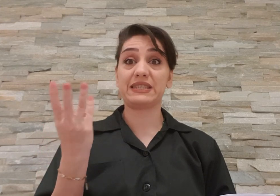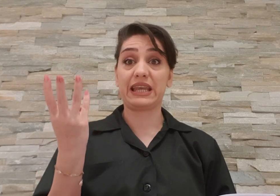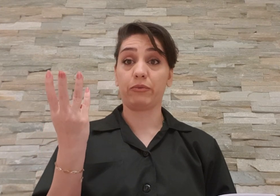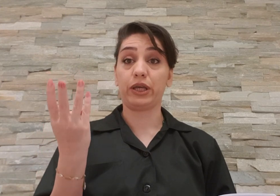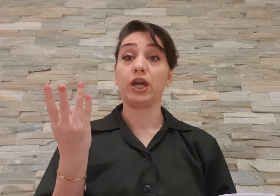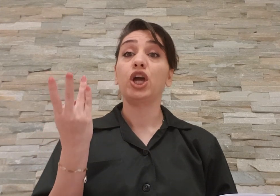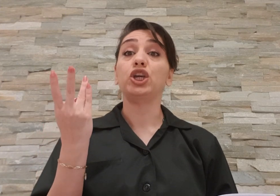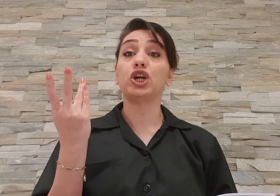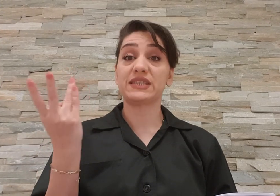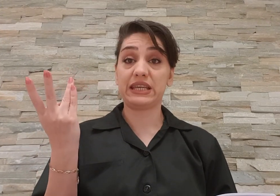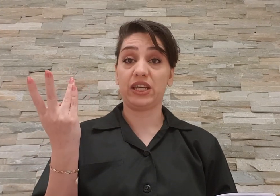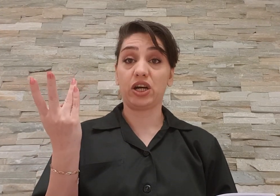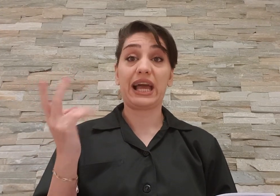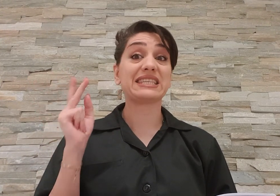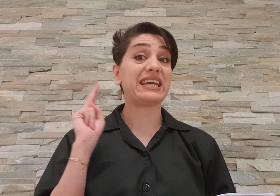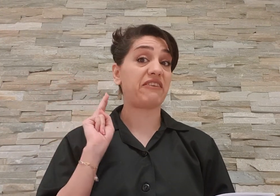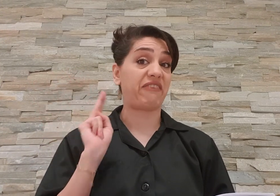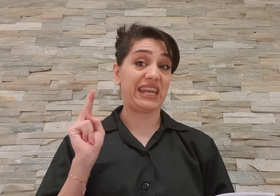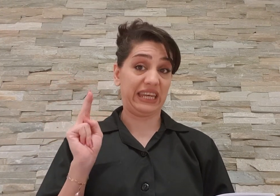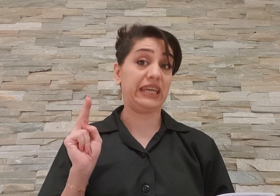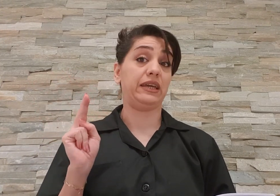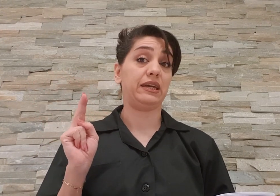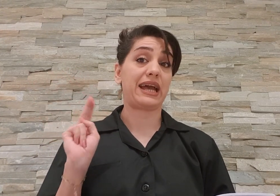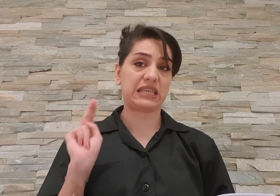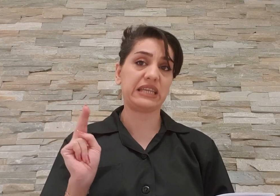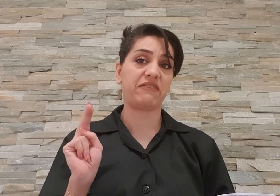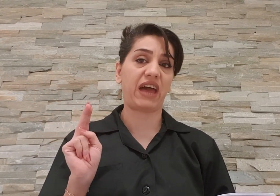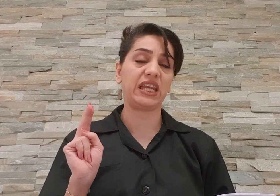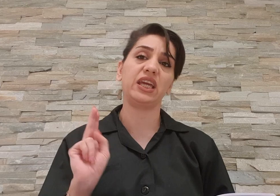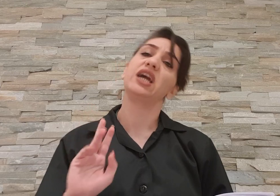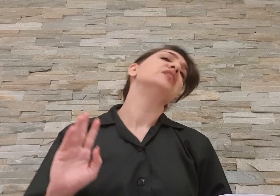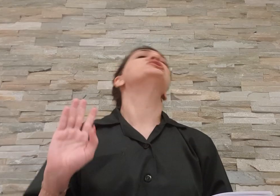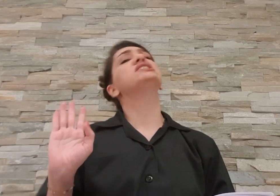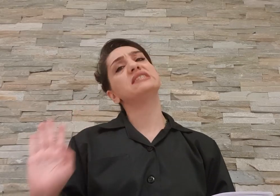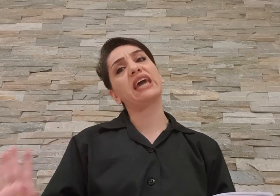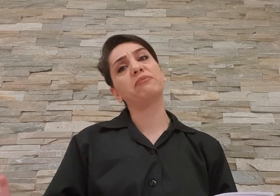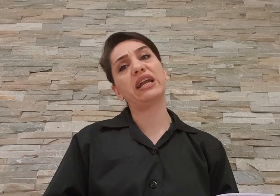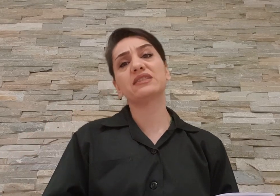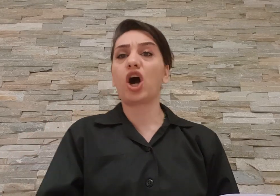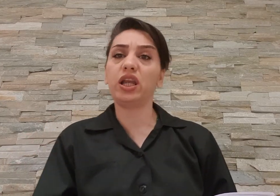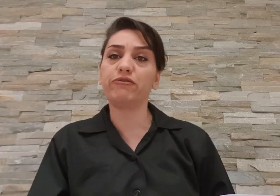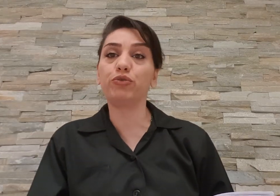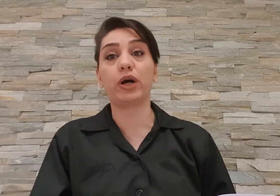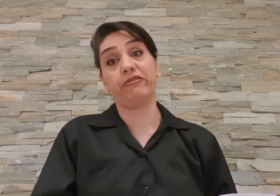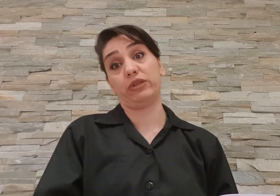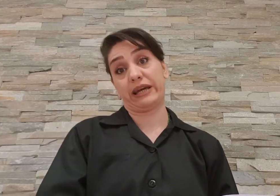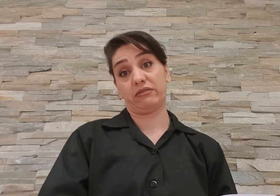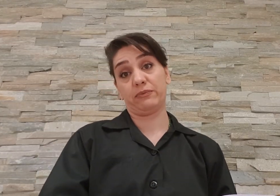سینمایی یا سریال از حیث فنی چیزی کمتر از هالیوود و بالیوود نداره